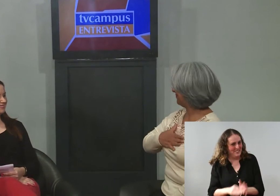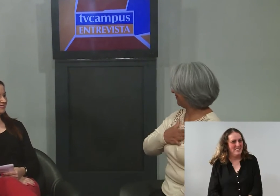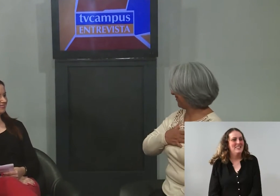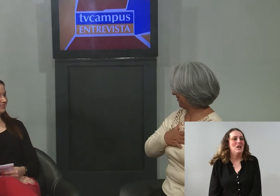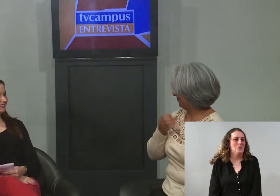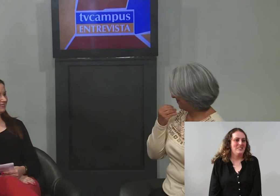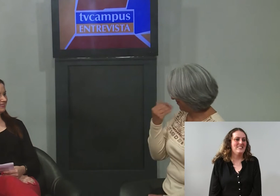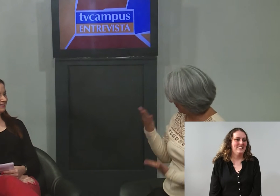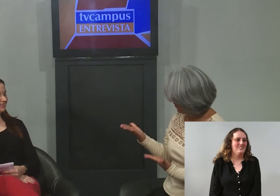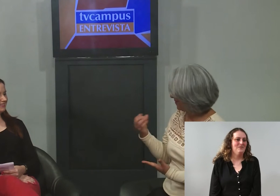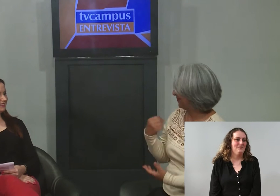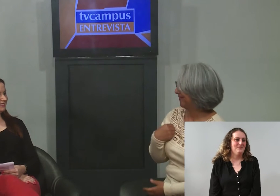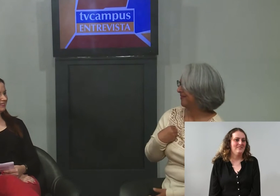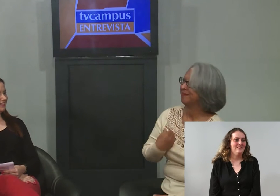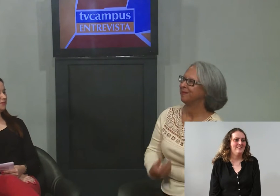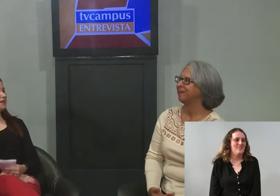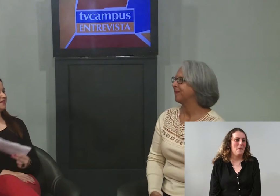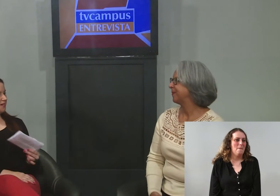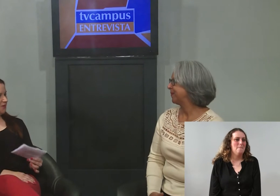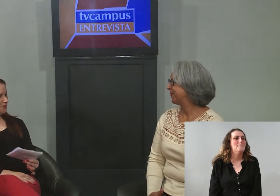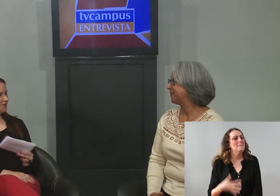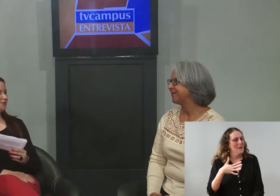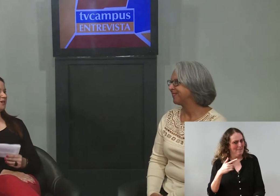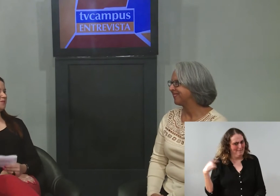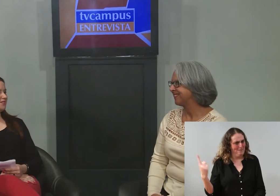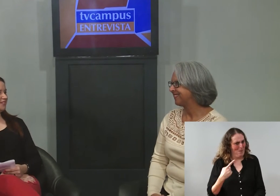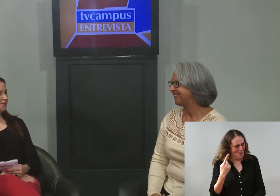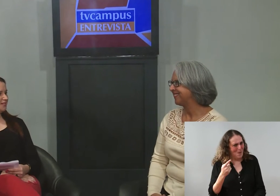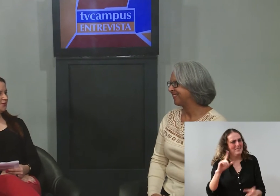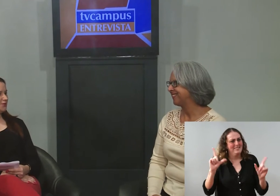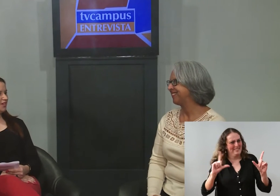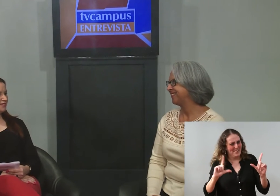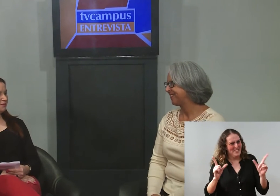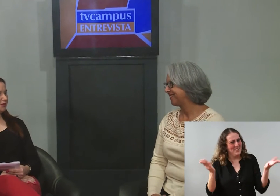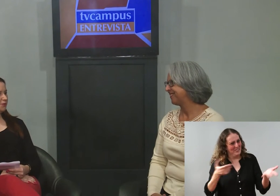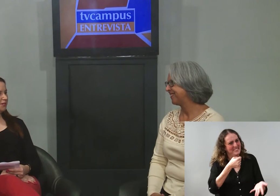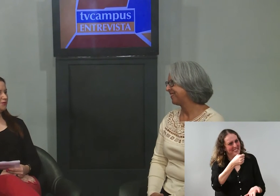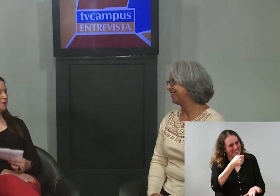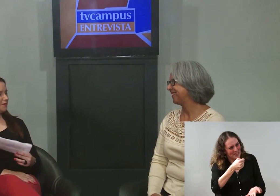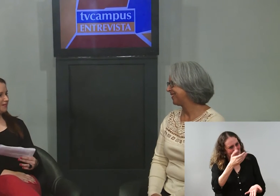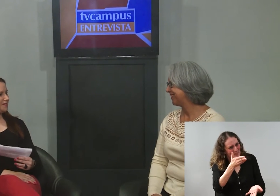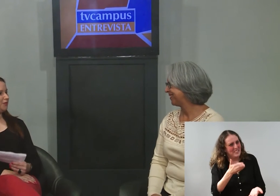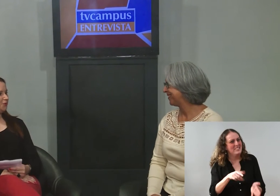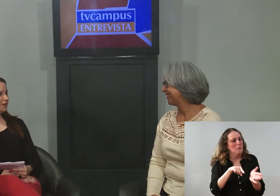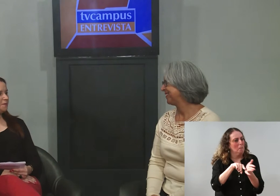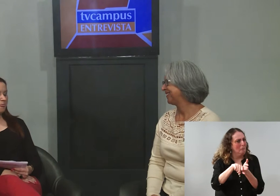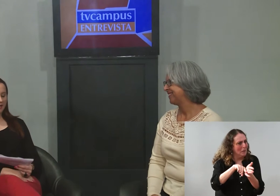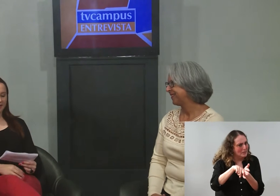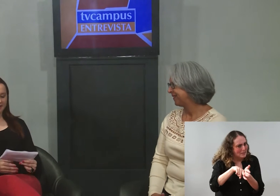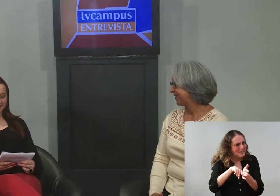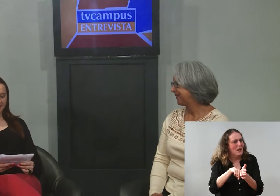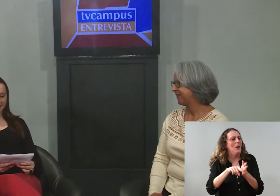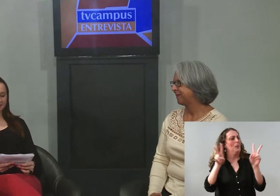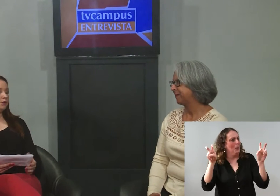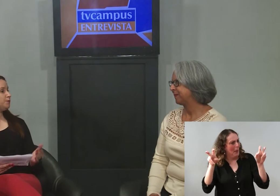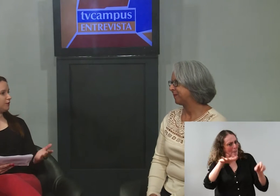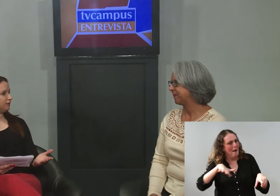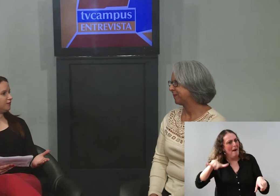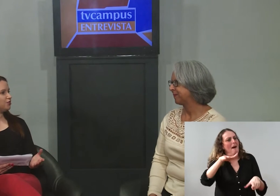É um prazer. Prazer é nosso. TV Campus entrevista hoje recebendo, portanto, uma pesquisadora nessa área tão importante